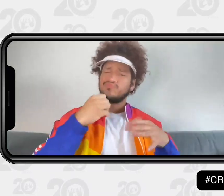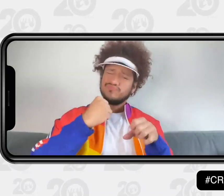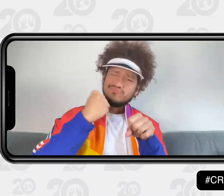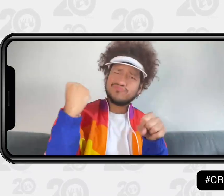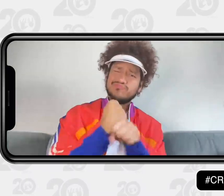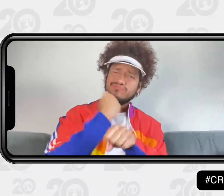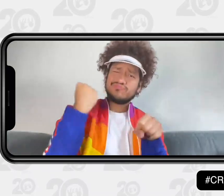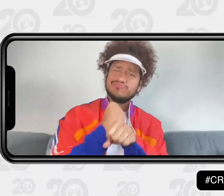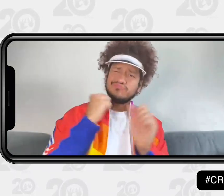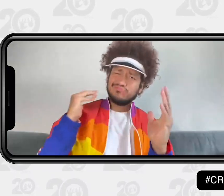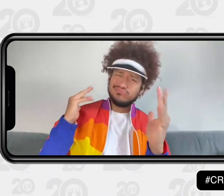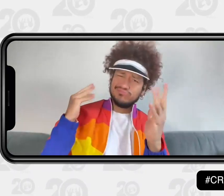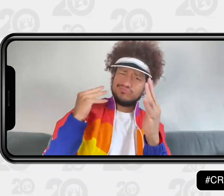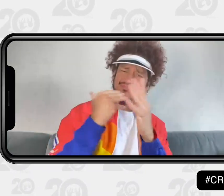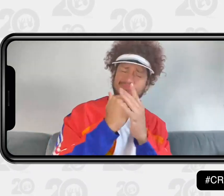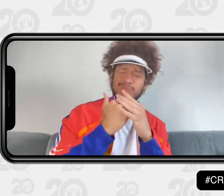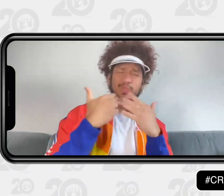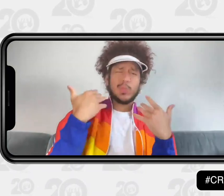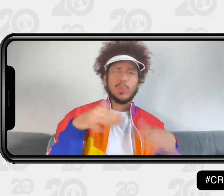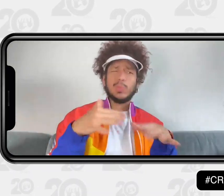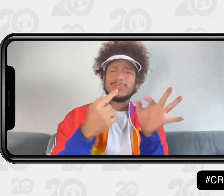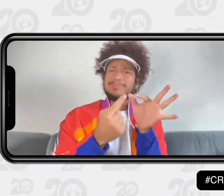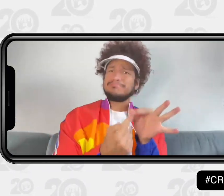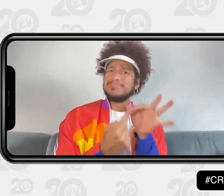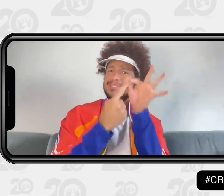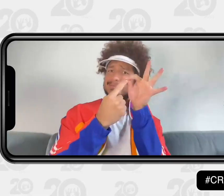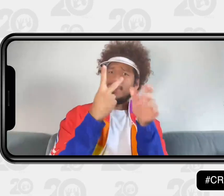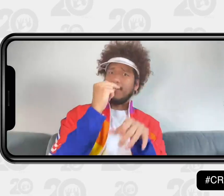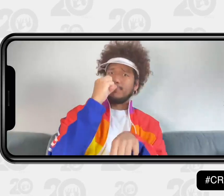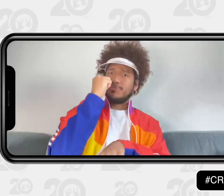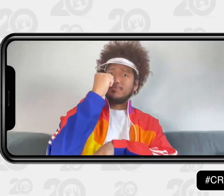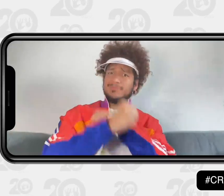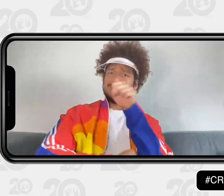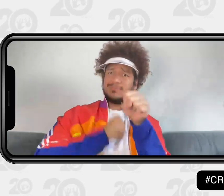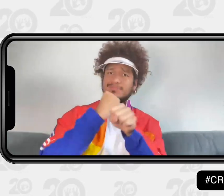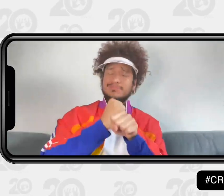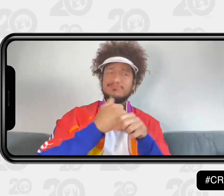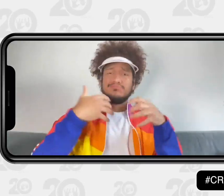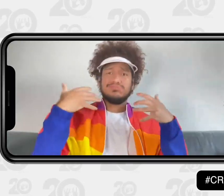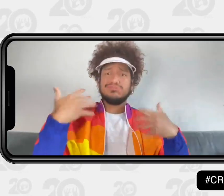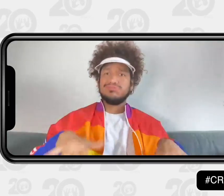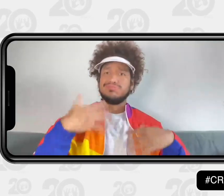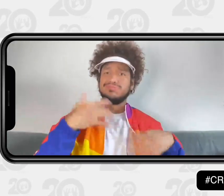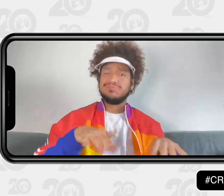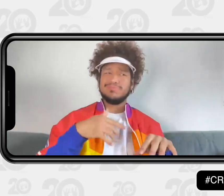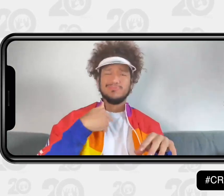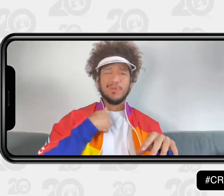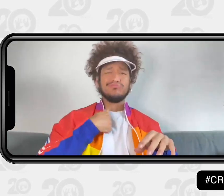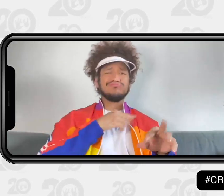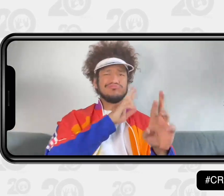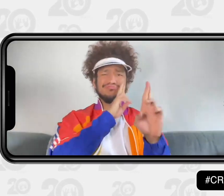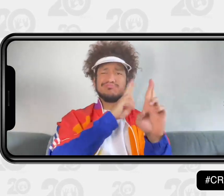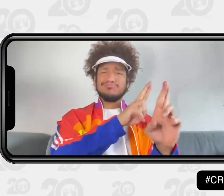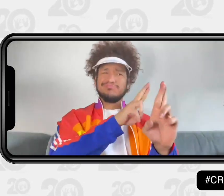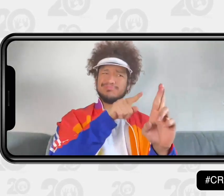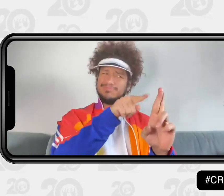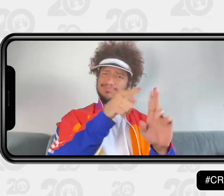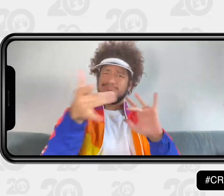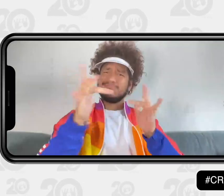con el Centro de Relevo por ese arduo trabajo durante todo este tiempo. Son 20 años, una felicitación muy especial. Y